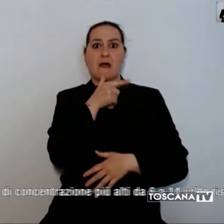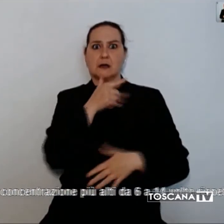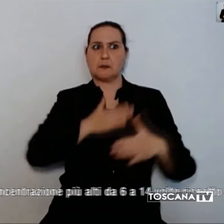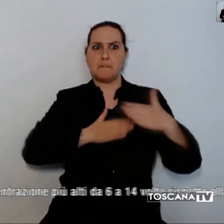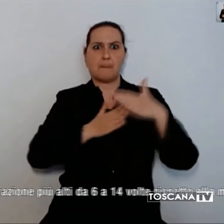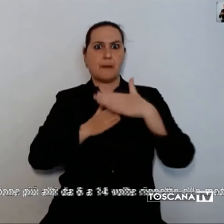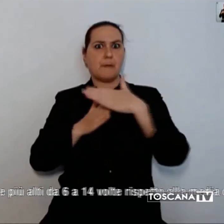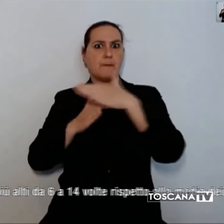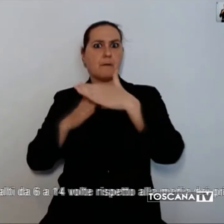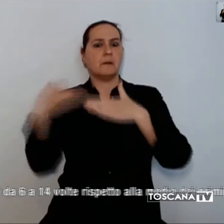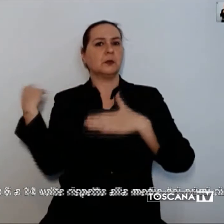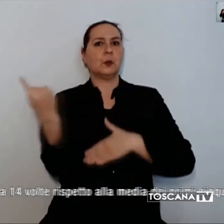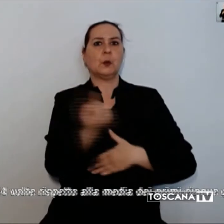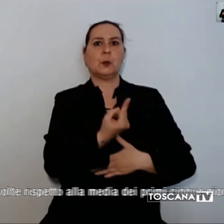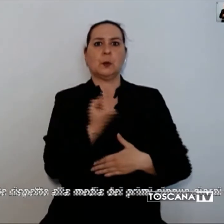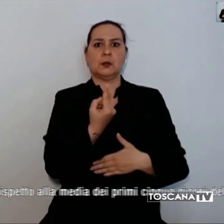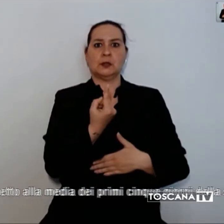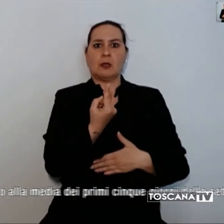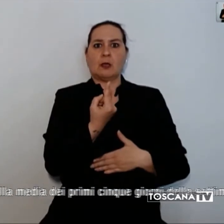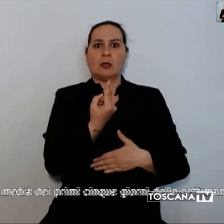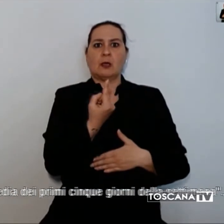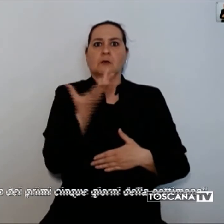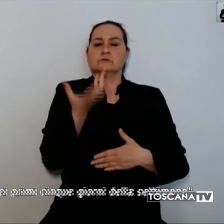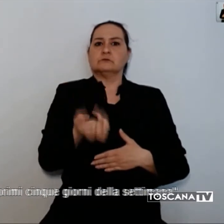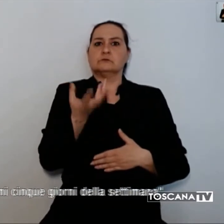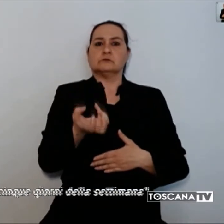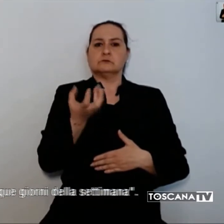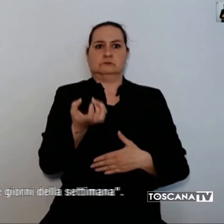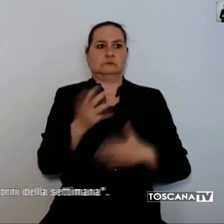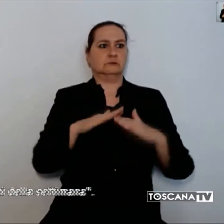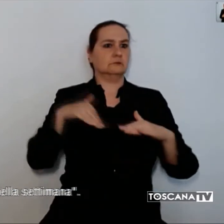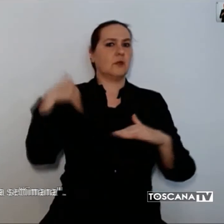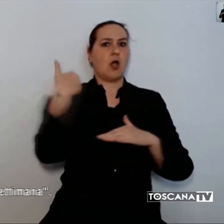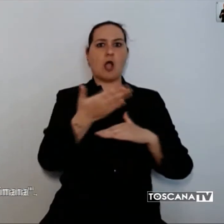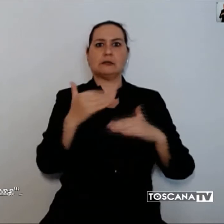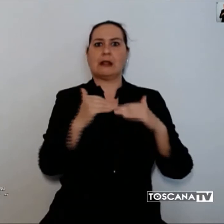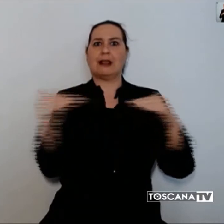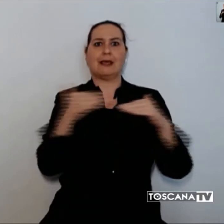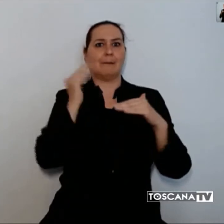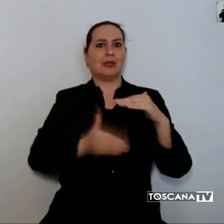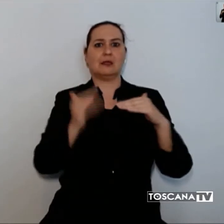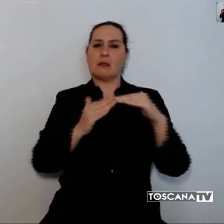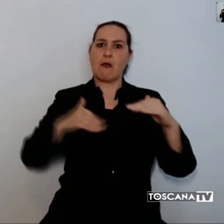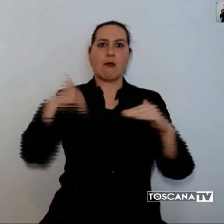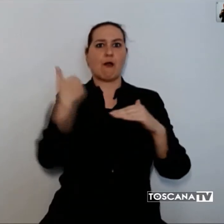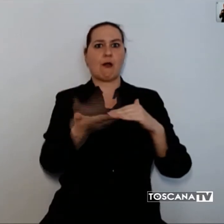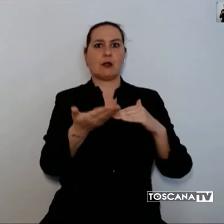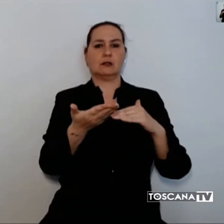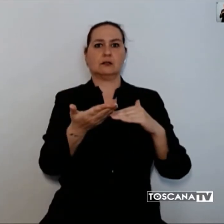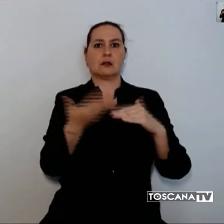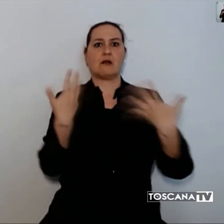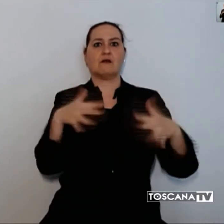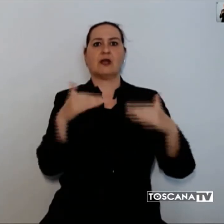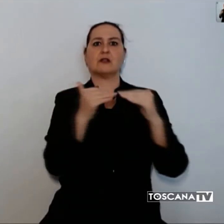rete regionale hanno superato il valore limite relativo alla media giornaliera di PM10 con livelli di